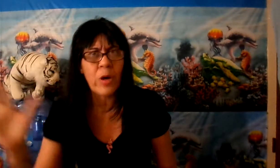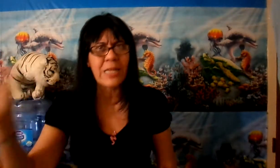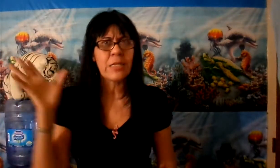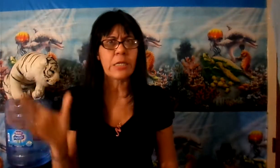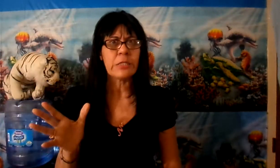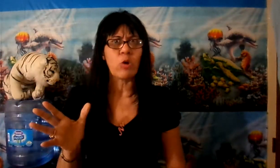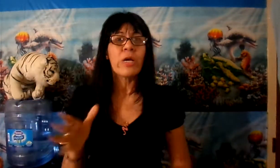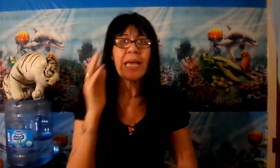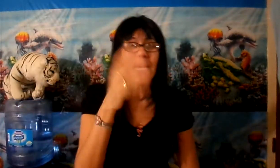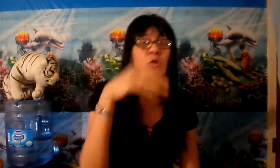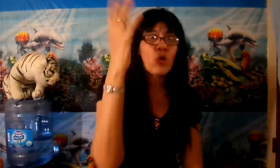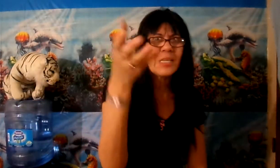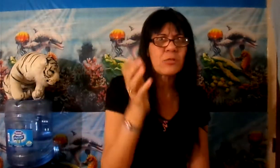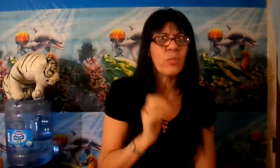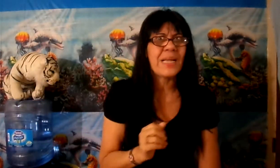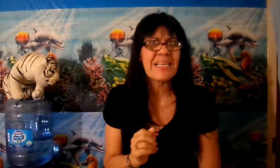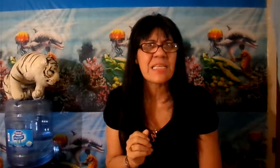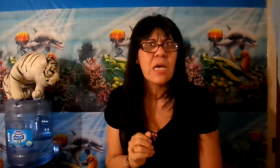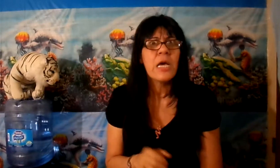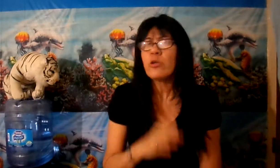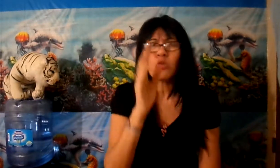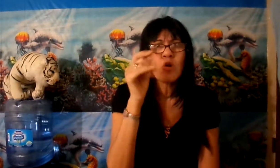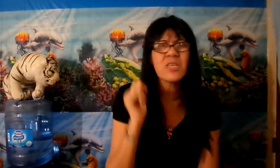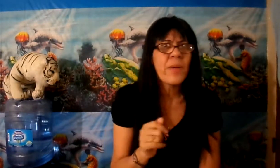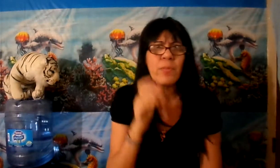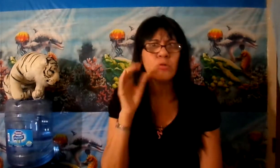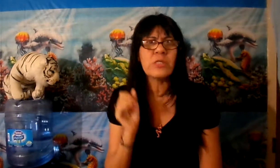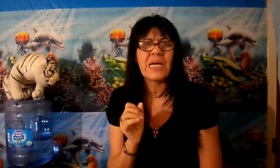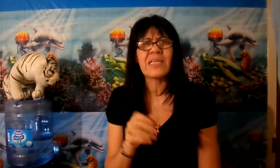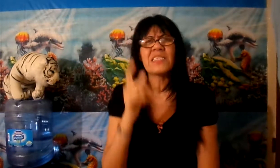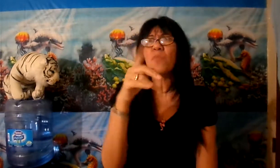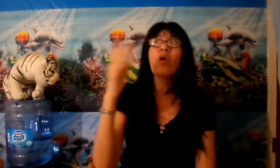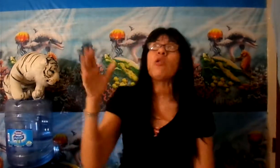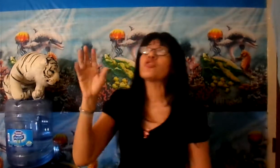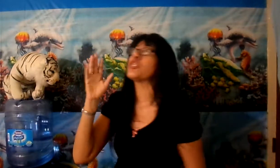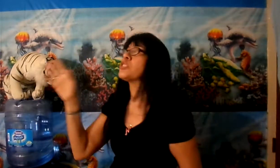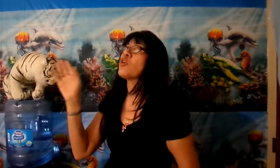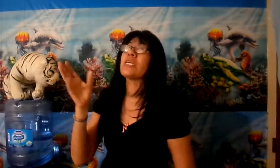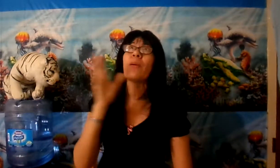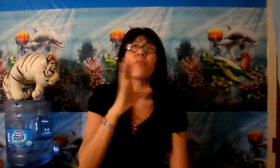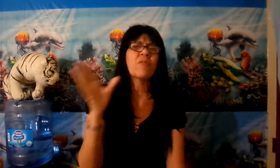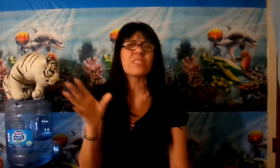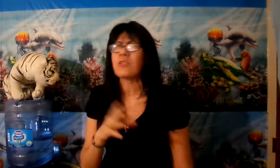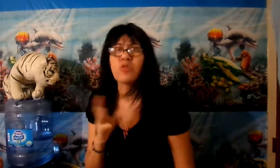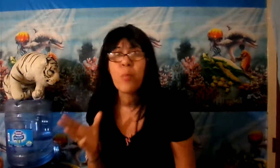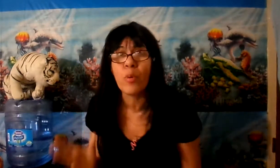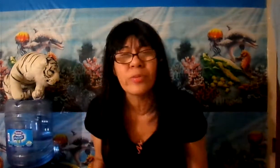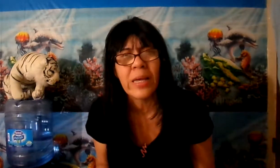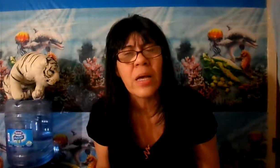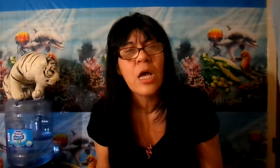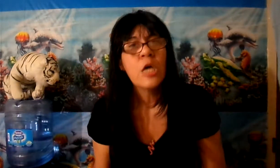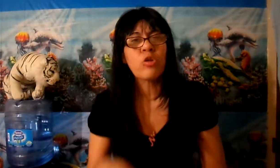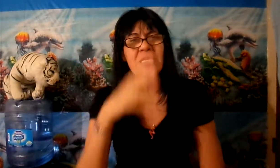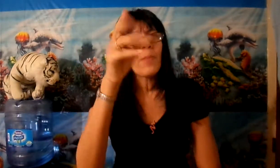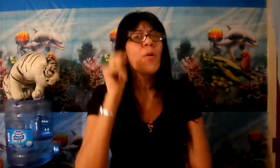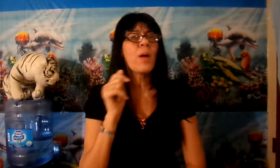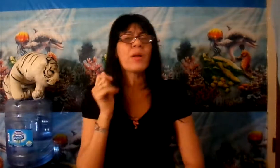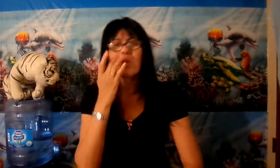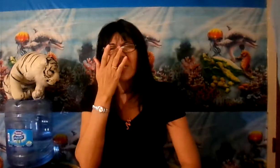Hillary Clinton. ¿Quién ganó Don Atrón? ¿Verdad que sí? Y tú no sabías comunitar. Te decimos que los cincios que estaban profetizando, eso es embuste. Todas esas pocas vergüenzas que